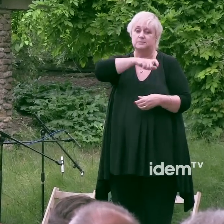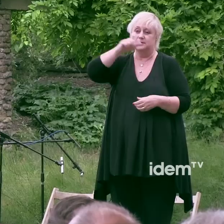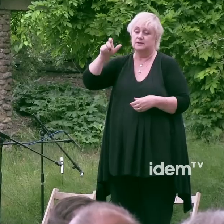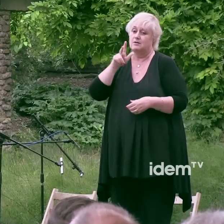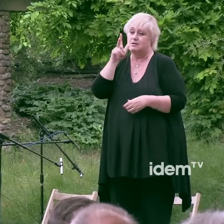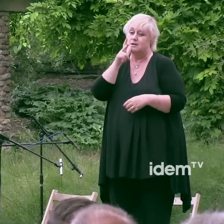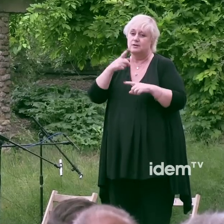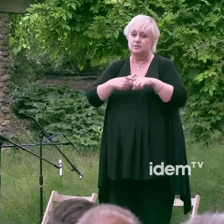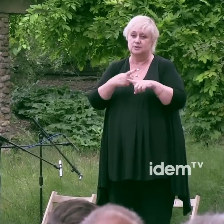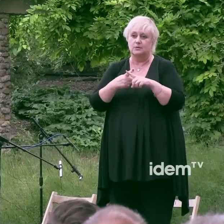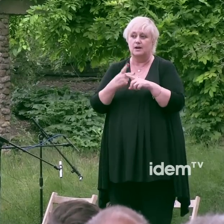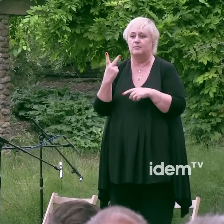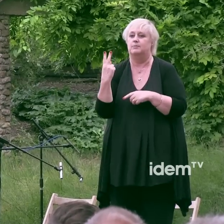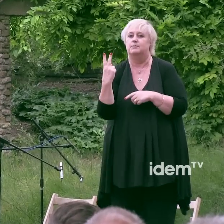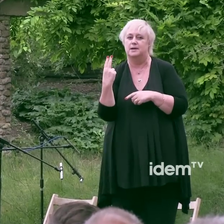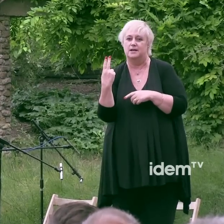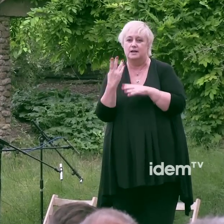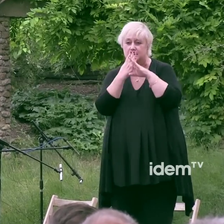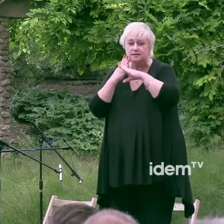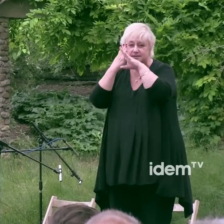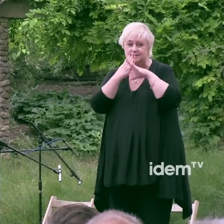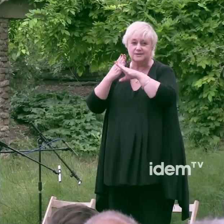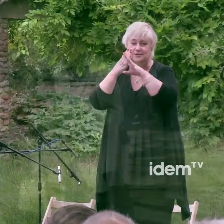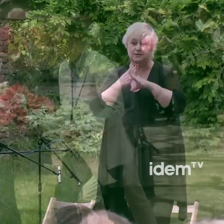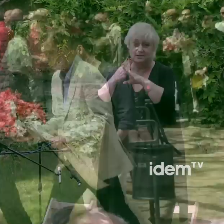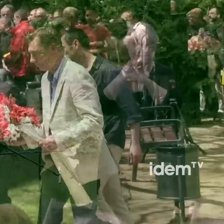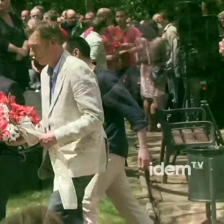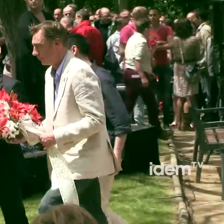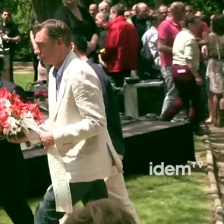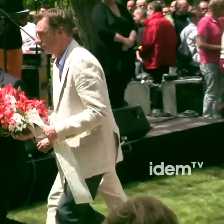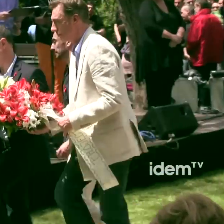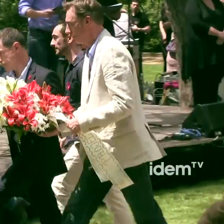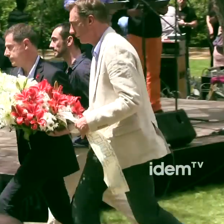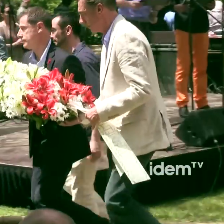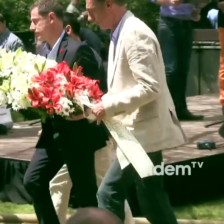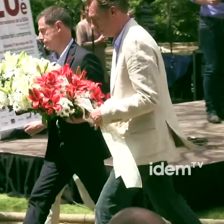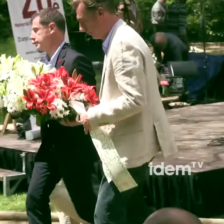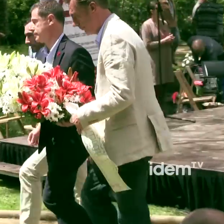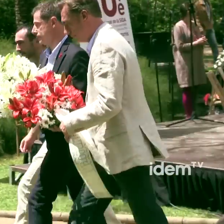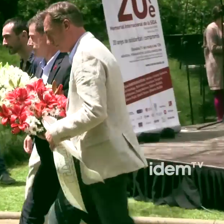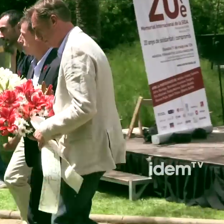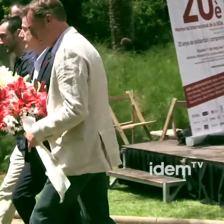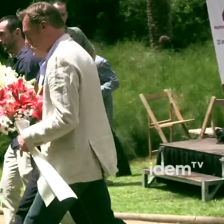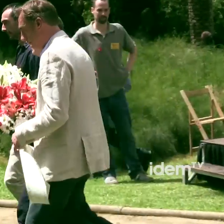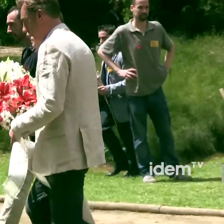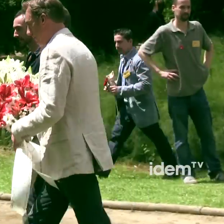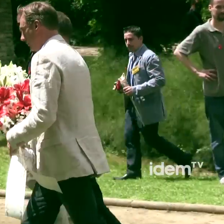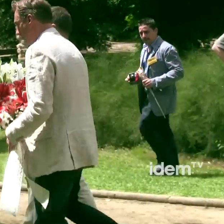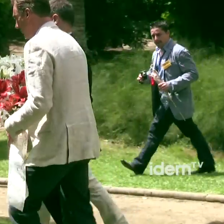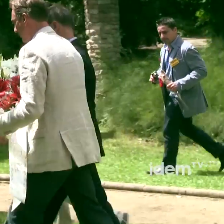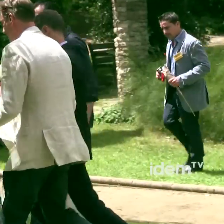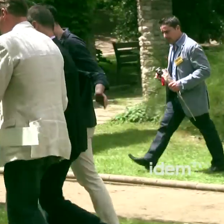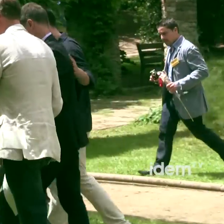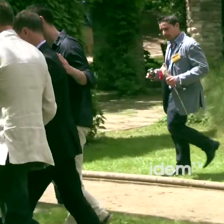després d'una vida en comú, moltes vegades clandestina, al costat de les seves parelles, amb qui mai van poder casar-se perquè la llei no ho permetia,